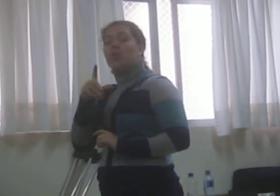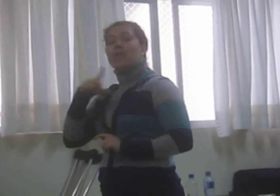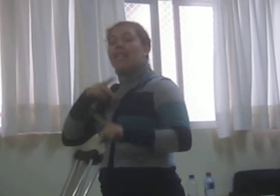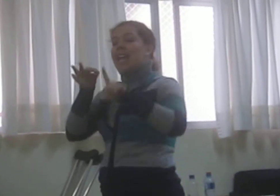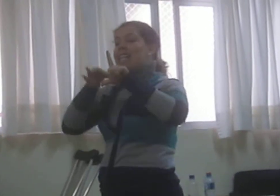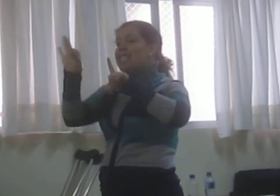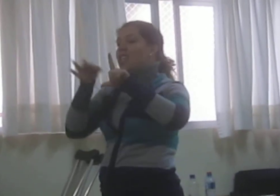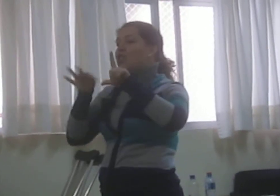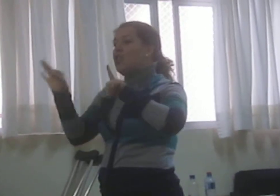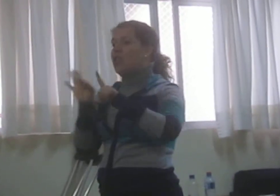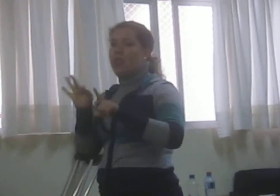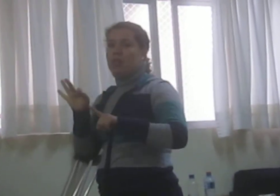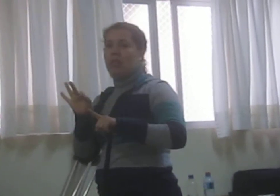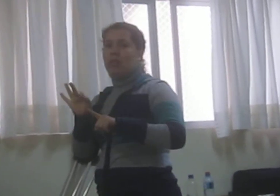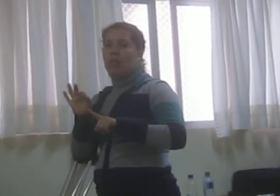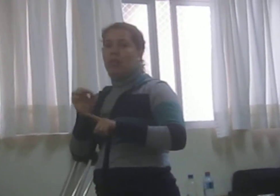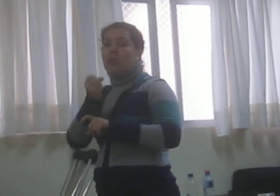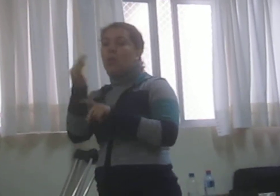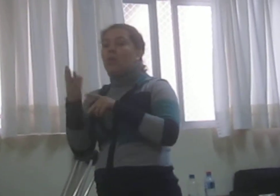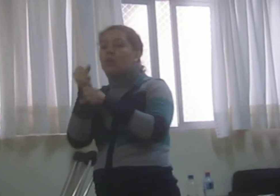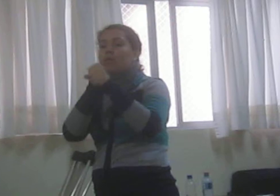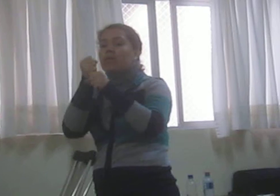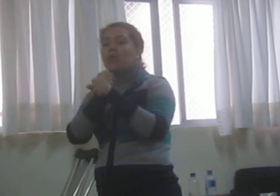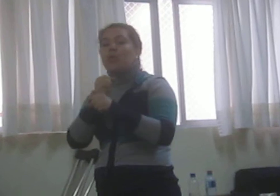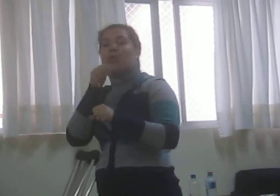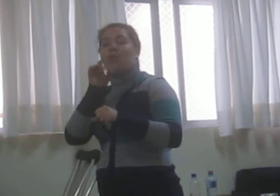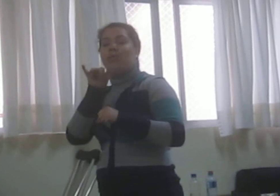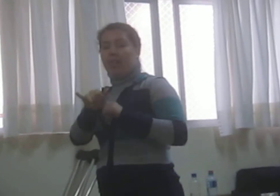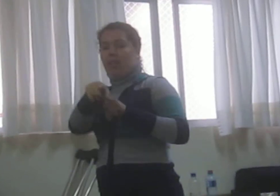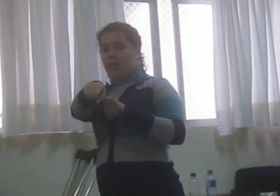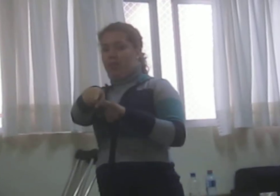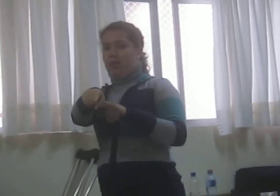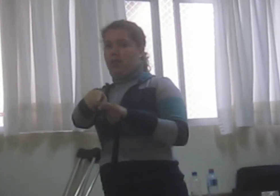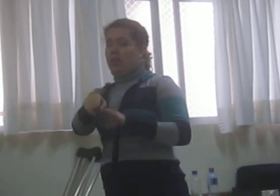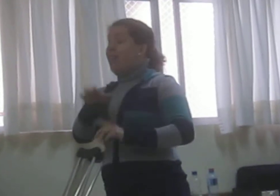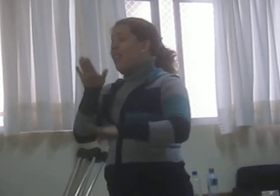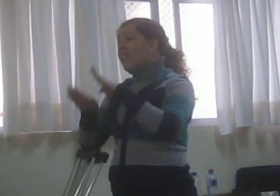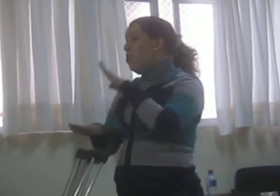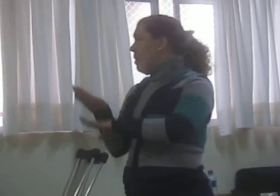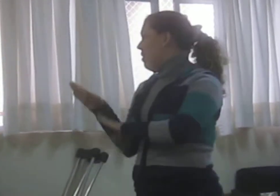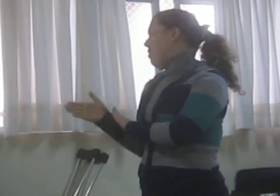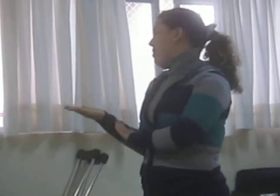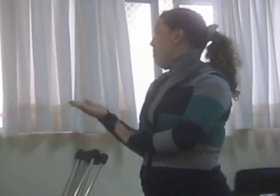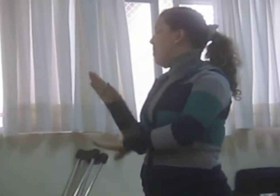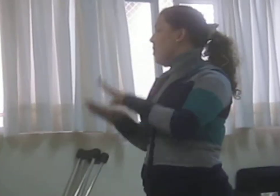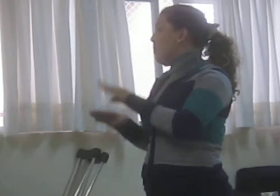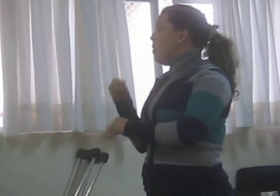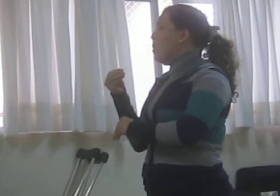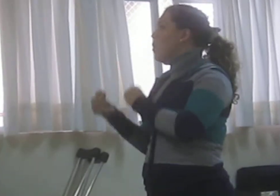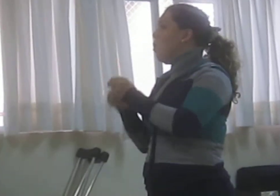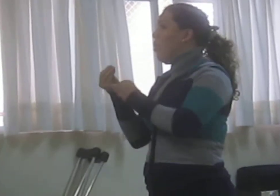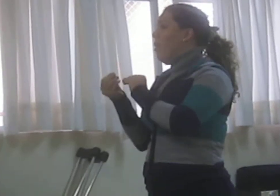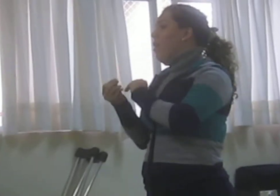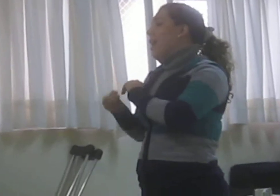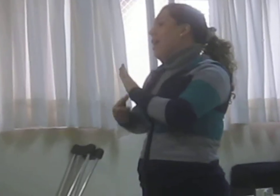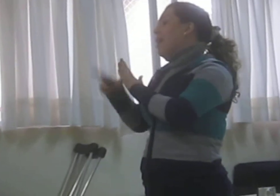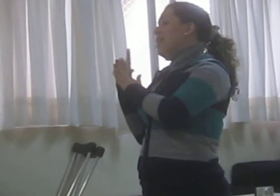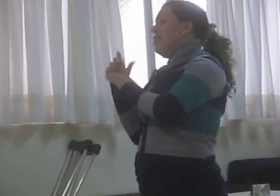na Paz estudando? Daí depende, porque por ser e já depende, por ser como antes era apoio, depende da dificuldade do próprio